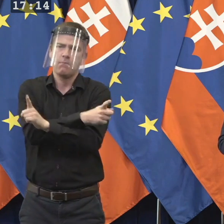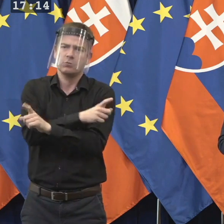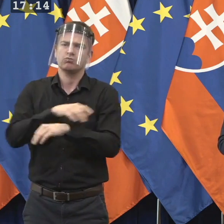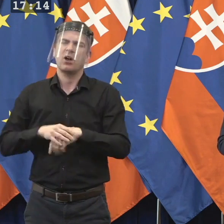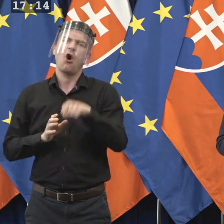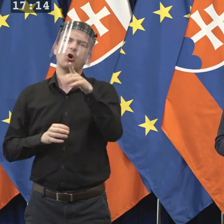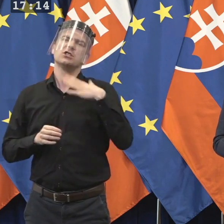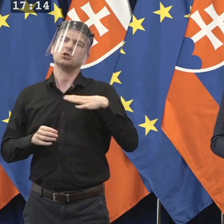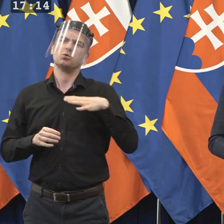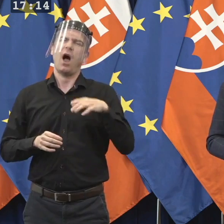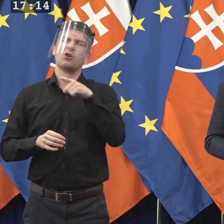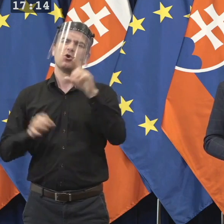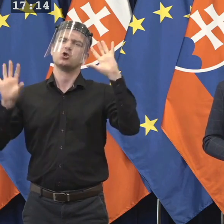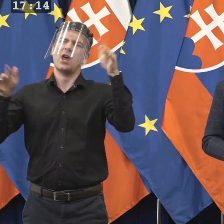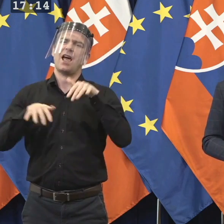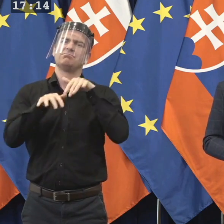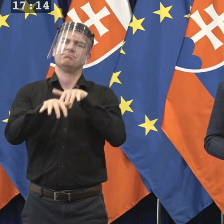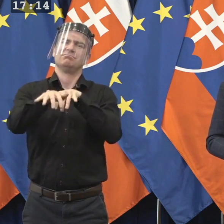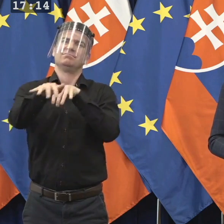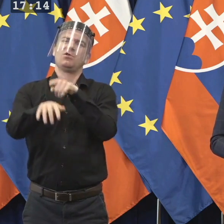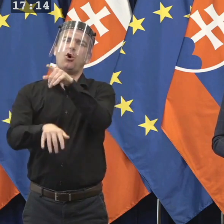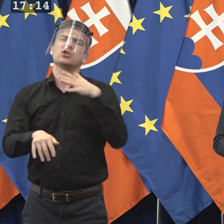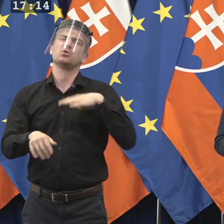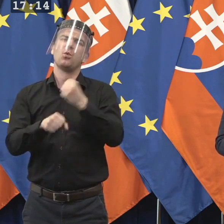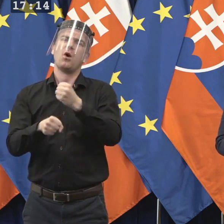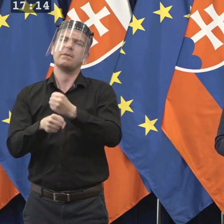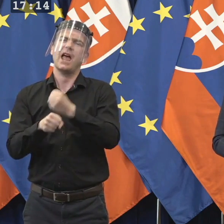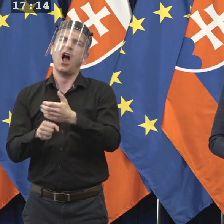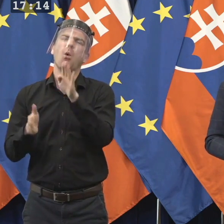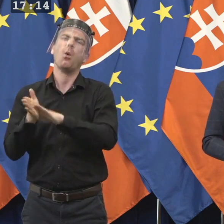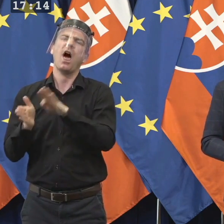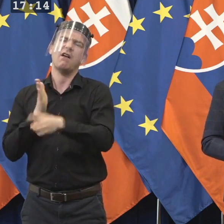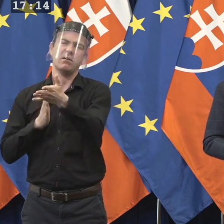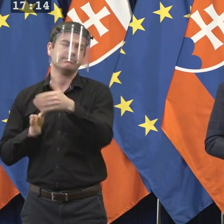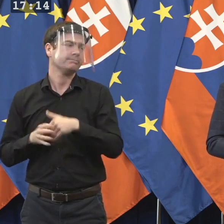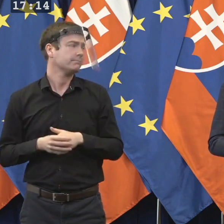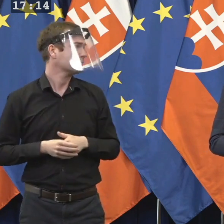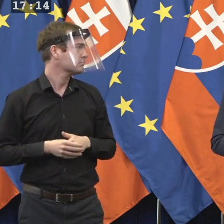domácej karanténe a nemuseli ísť do štátnej. Môžete na to nejak reagovať? Ďakujem.